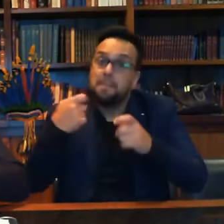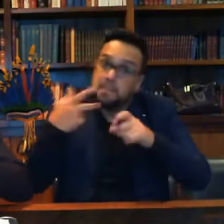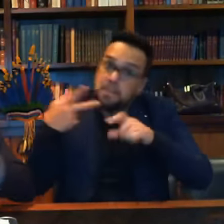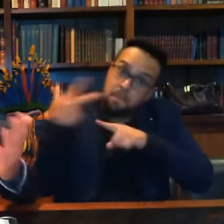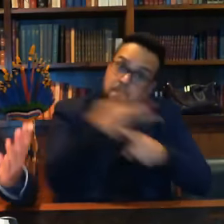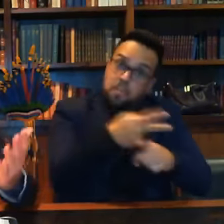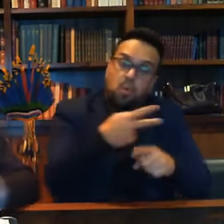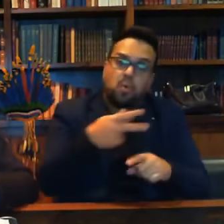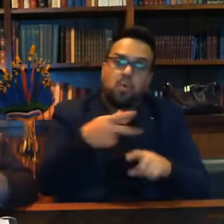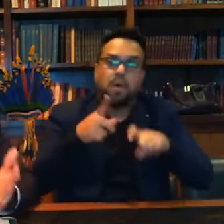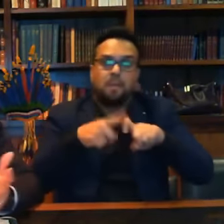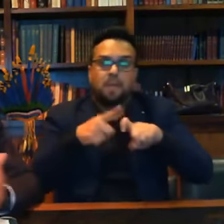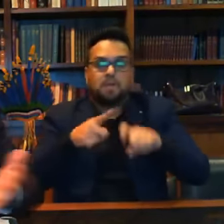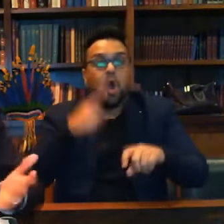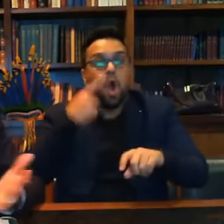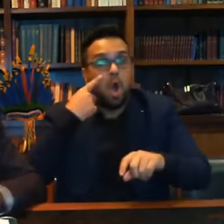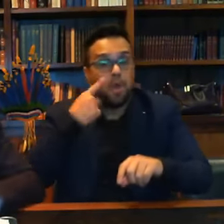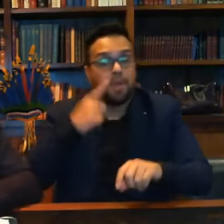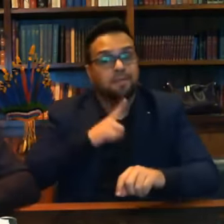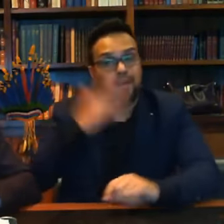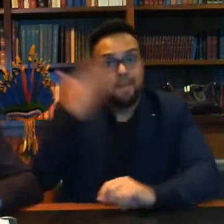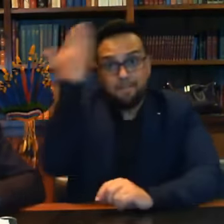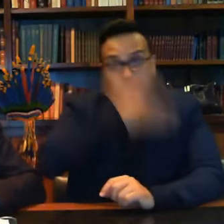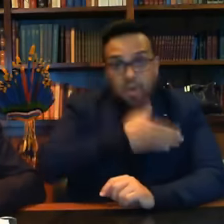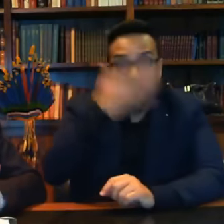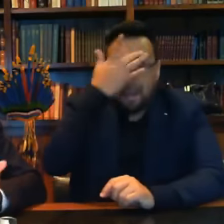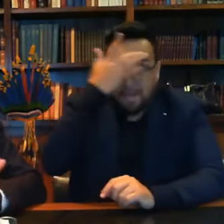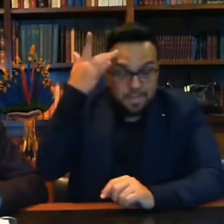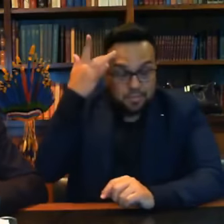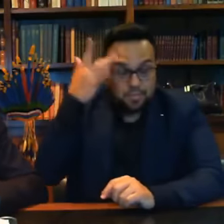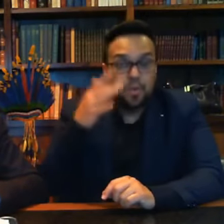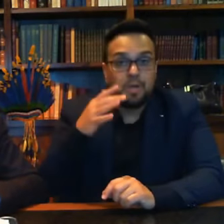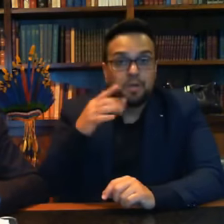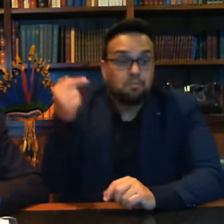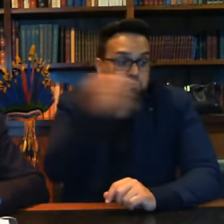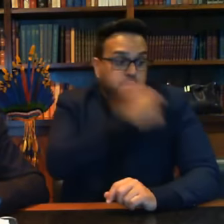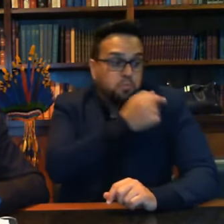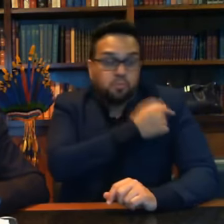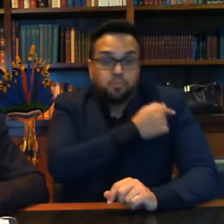estão sendo comprovados casos aí que isso não é verdade.